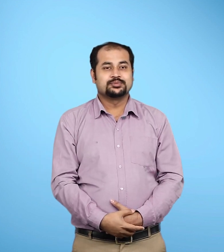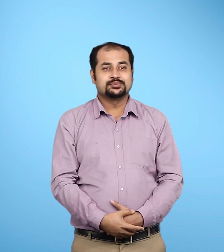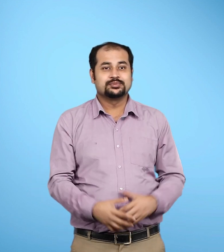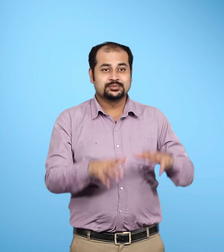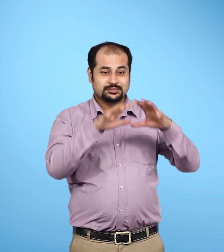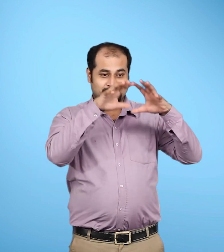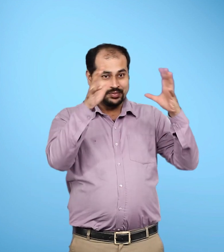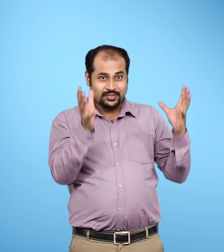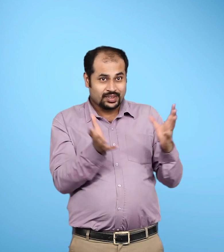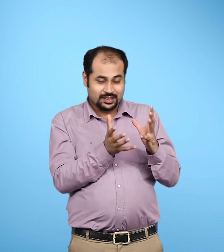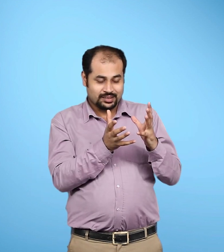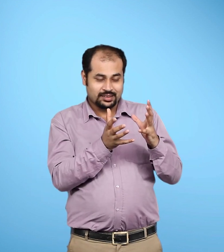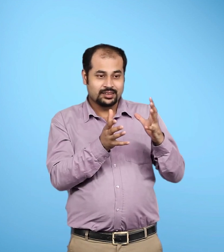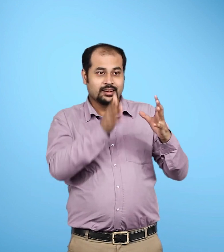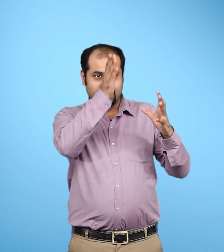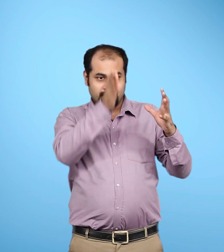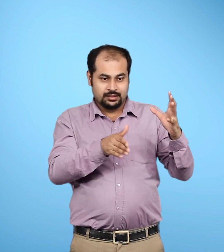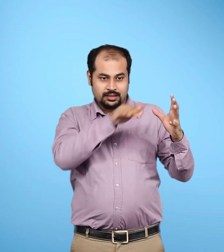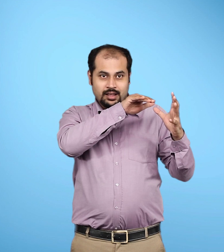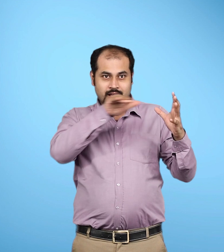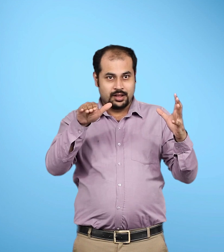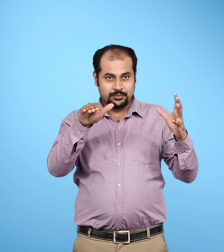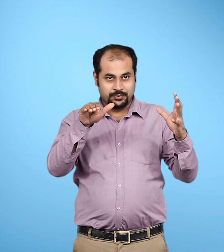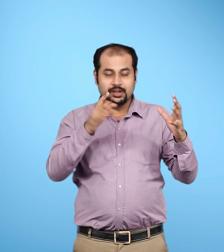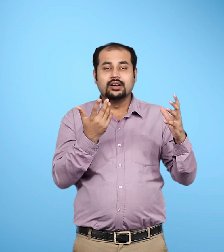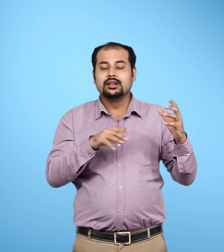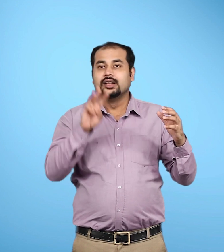क्यूंकि इसकी दो तिहाई सतह पानी से ढ़की हुई है